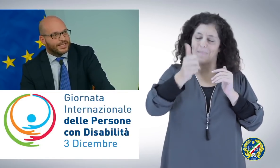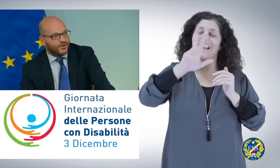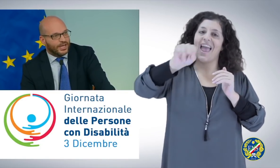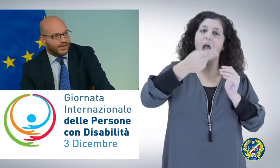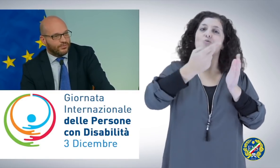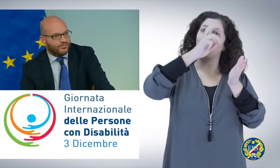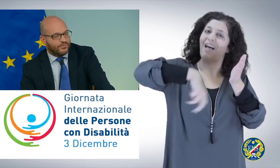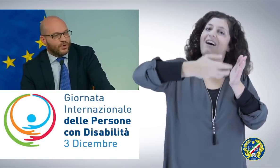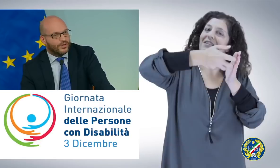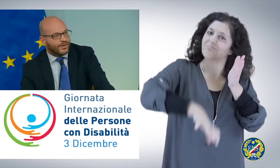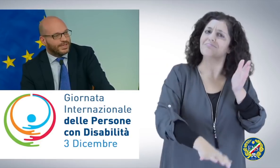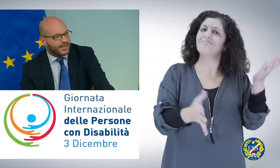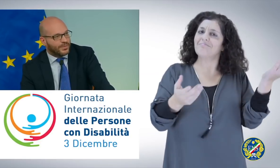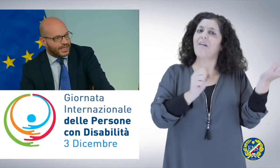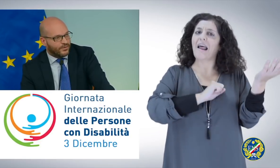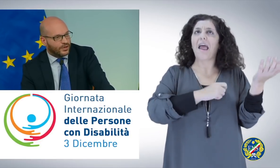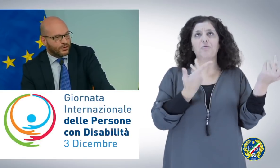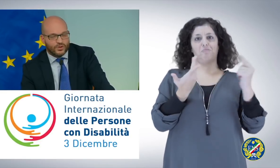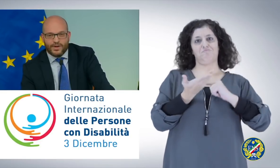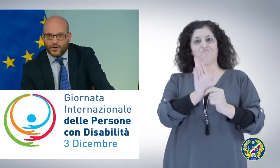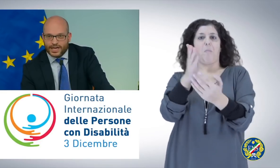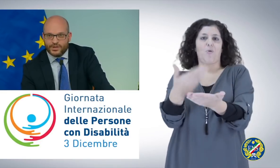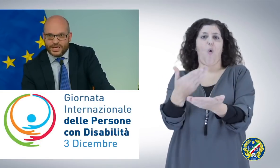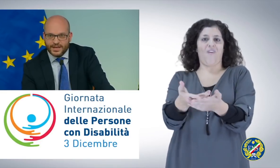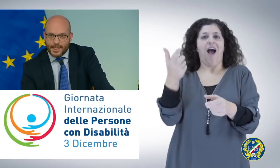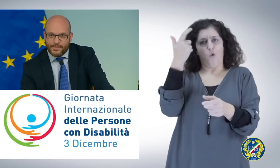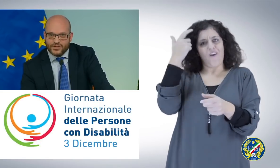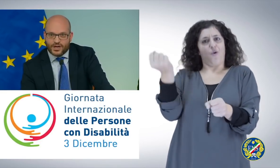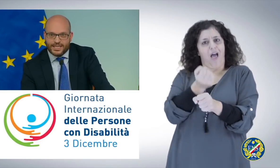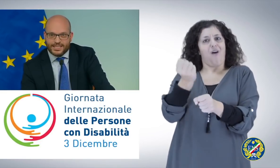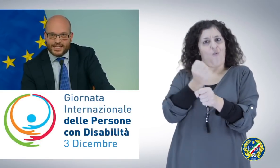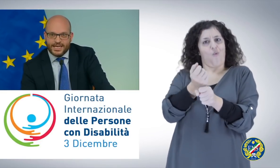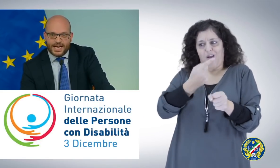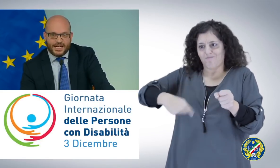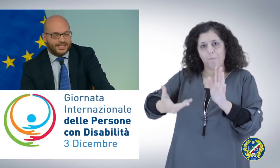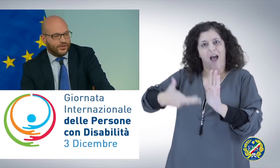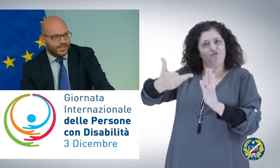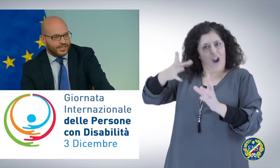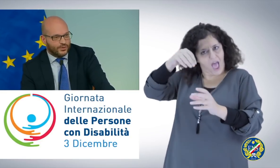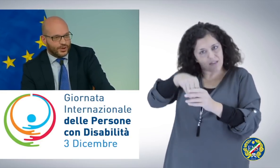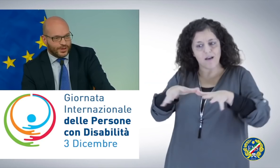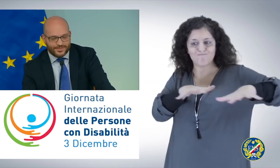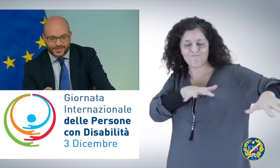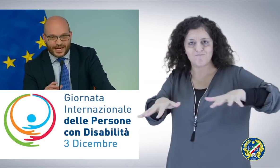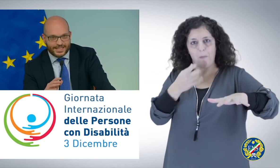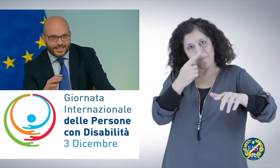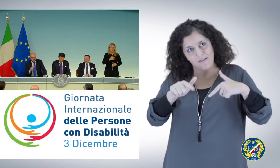'azione, un modo di far vedere come sta lavorando questo governo noi anche questa maggioranza all'interno dell'istituzione. Grazie.